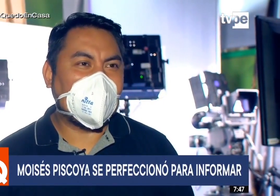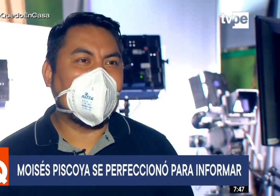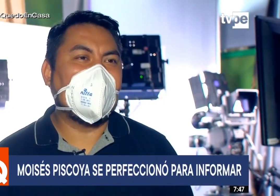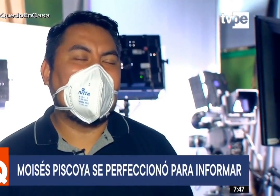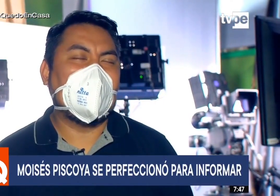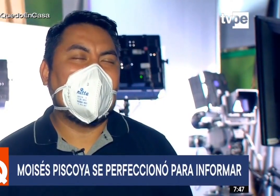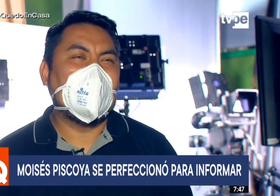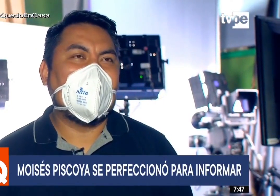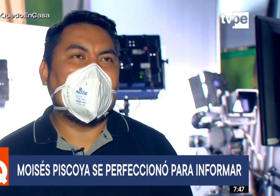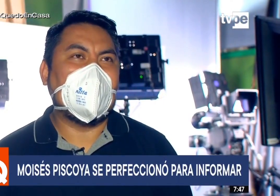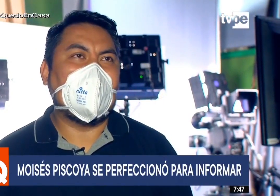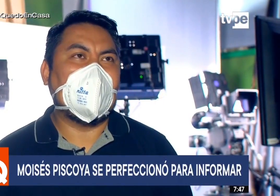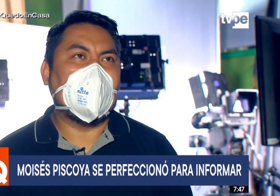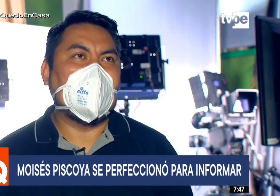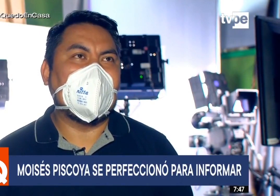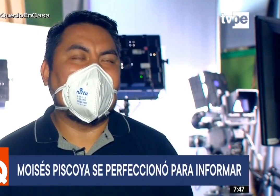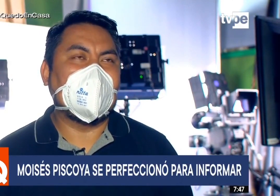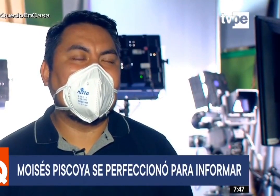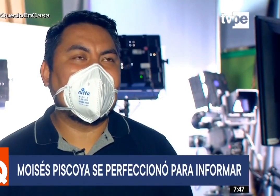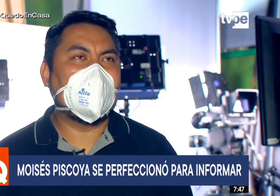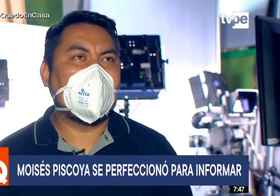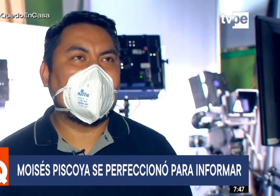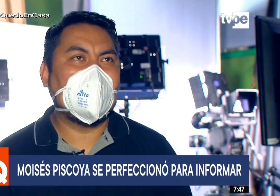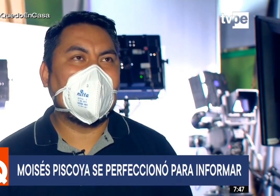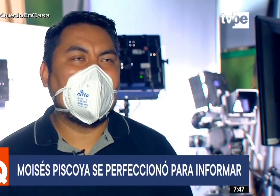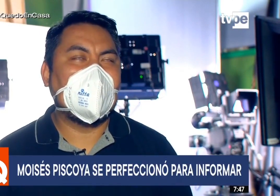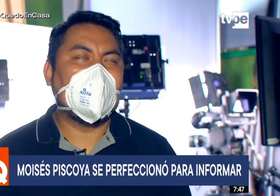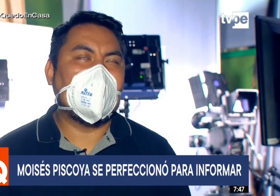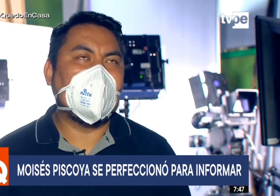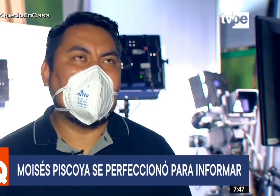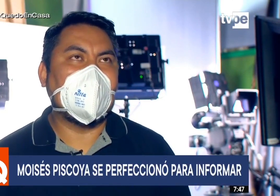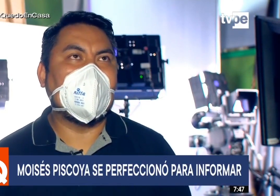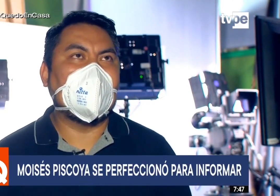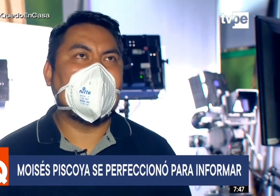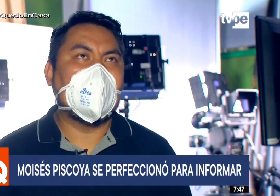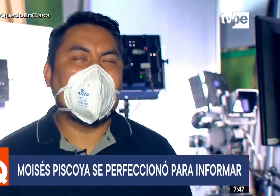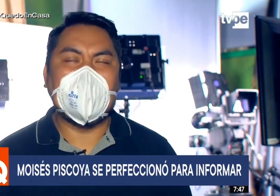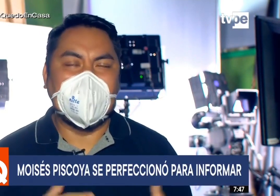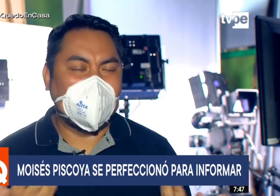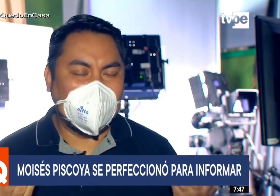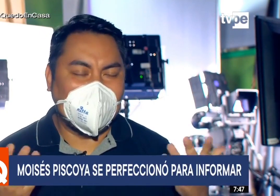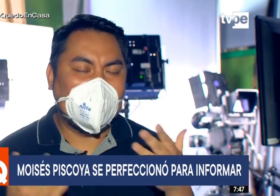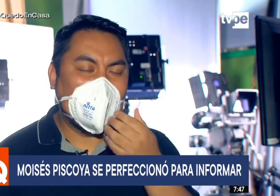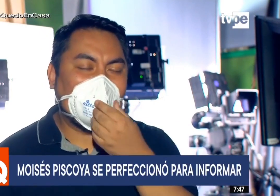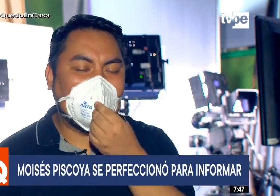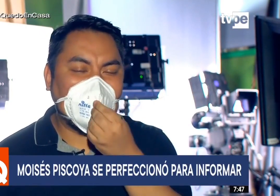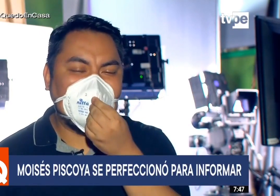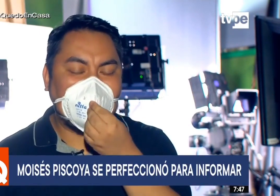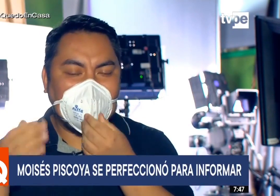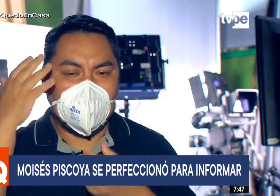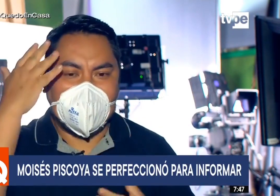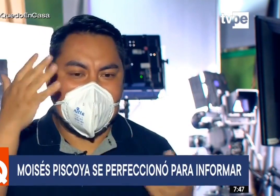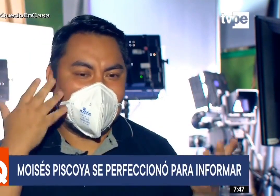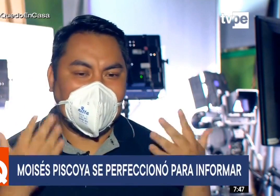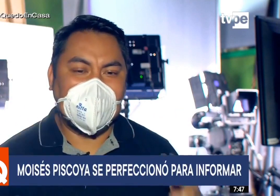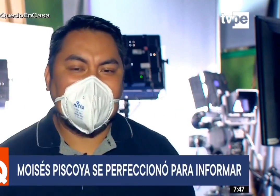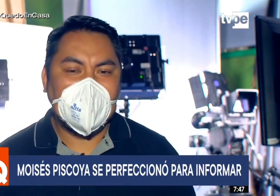duros. Y bueno, con solo pensarlo me da